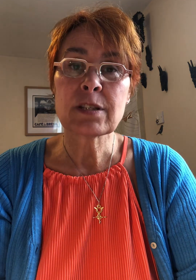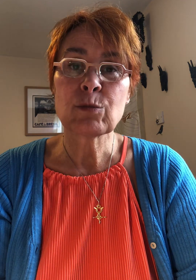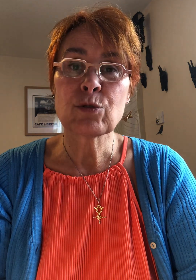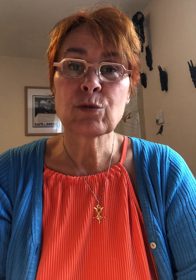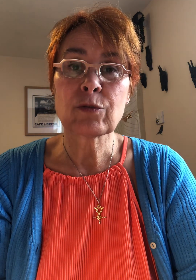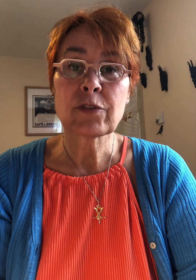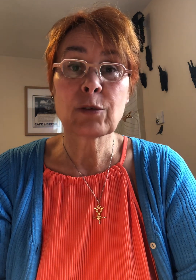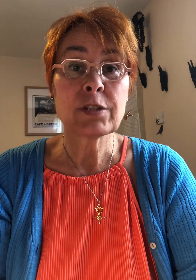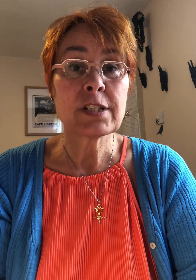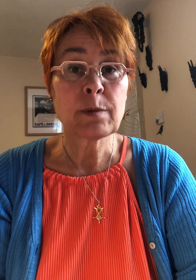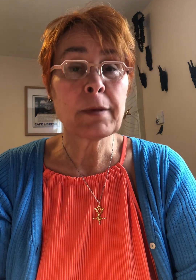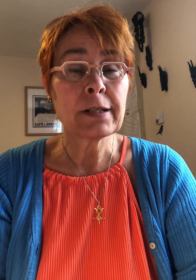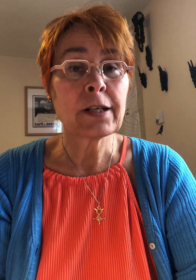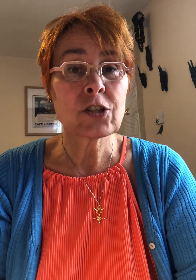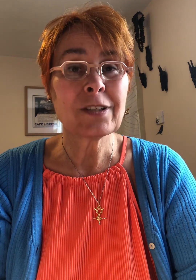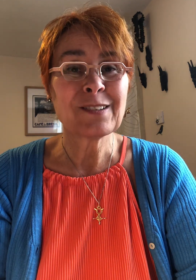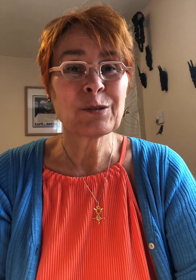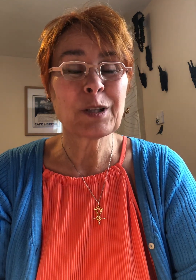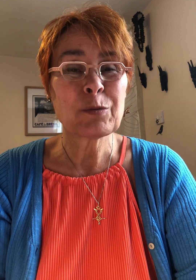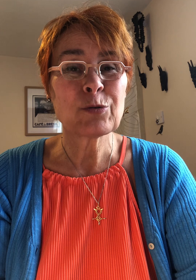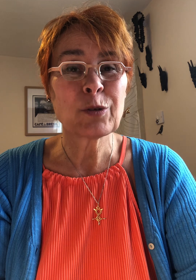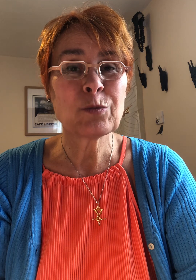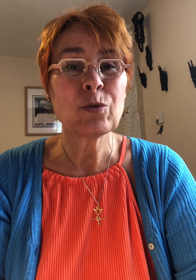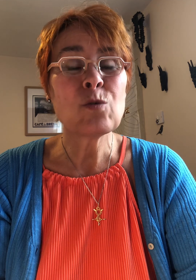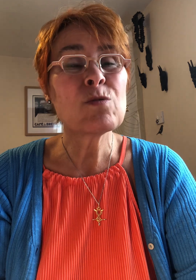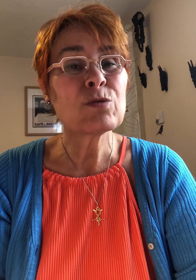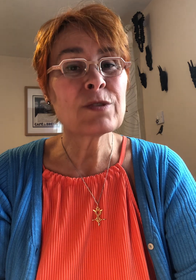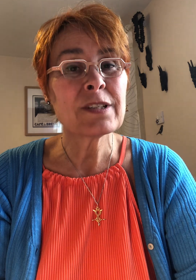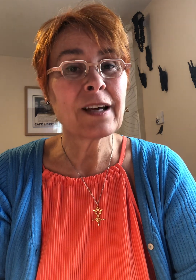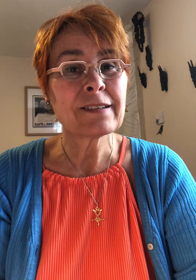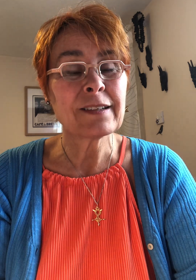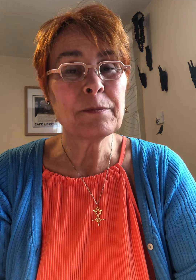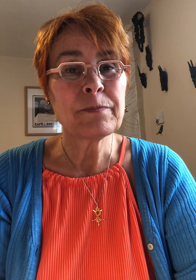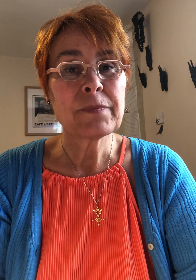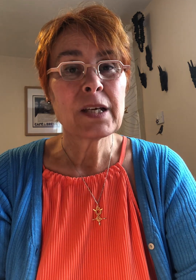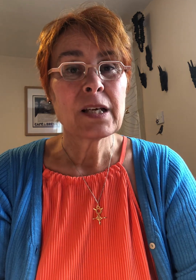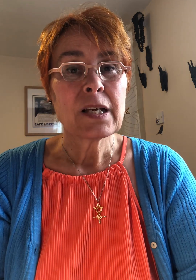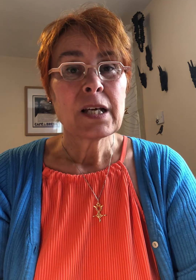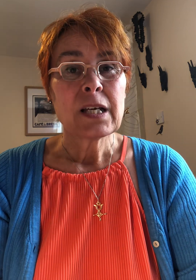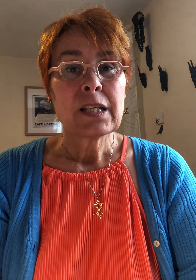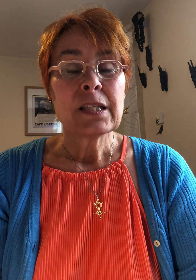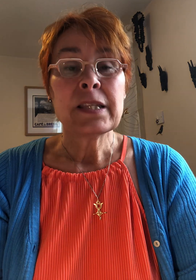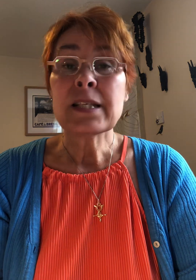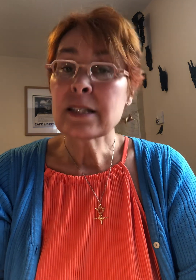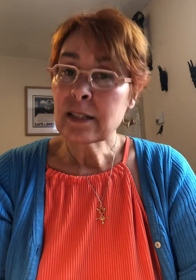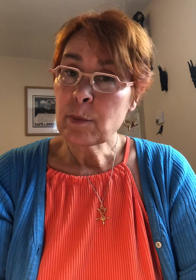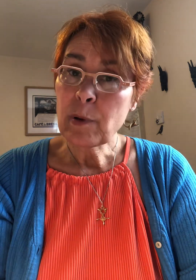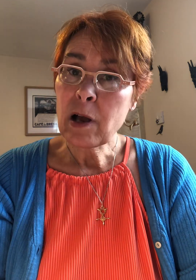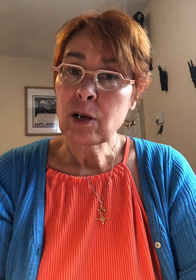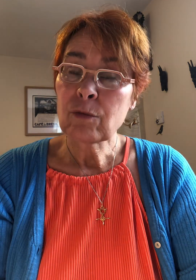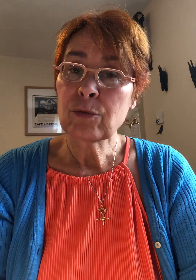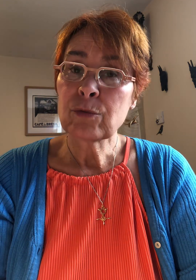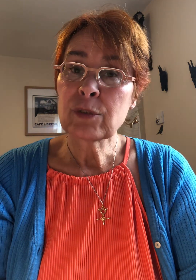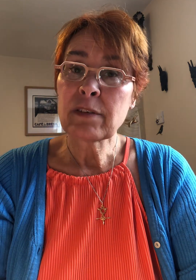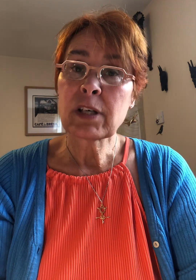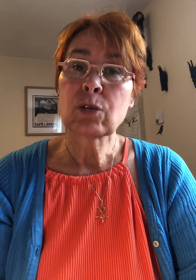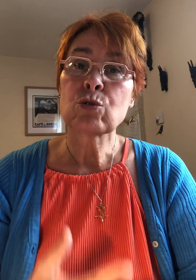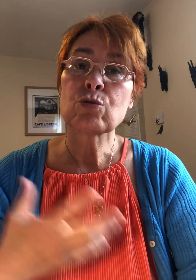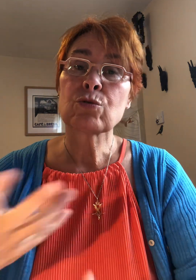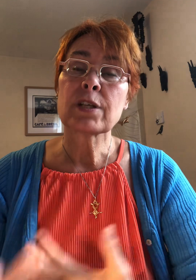émotions ça utilise pas mal d'énergie donc on a besoin de beaucoup beaucoup s'hydrater n'hésitez pas quand vous avez quelque chose d